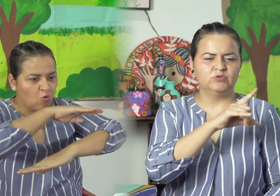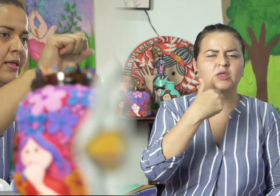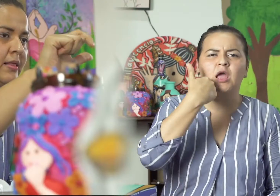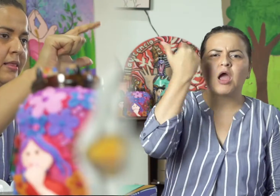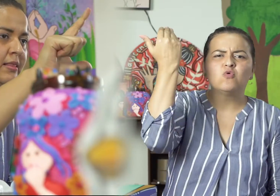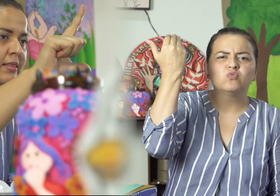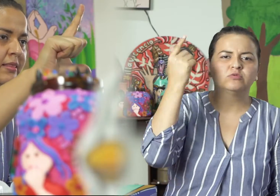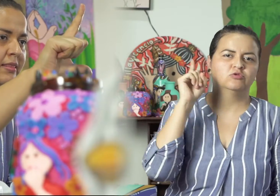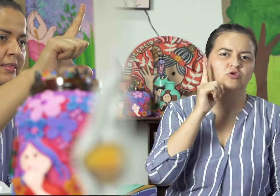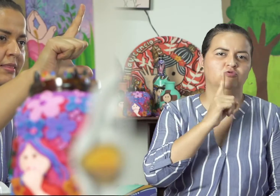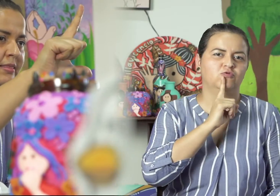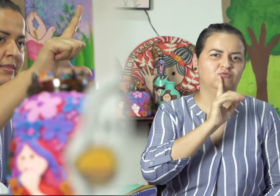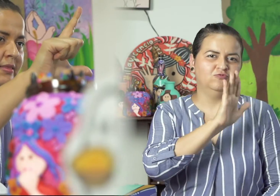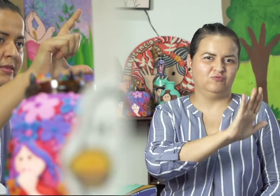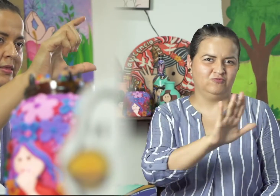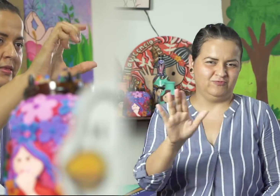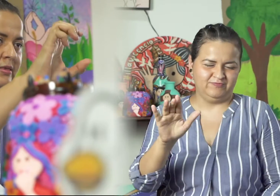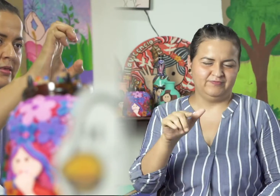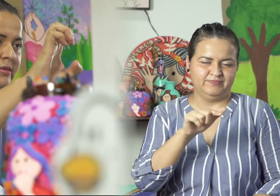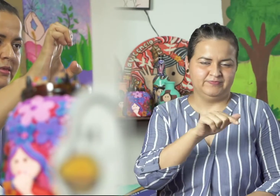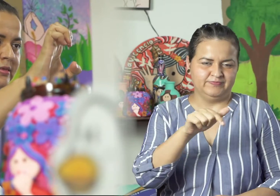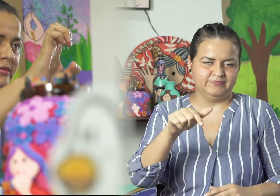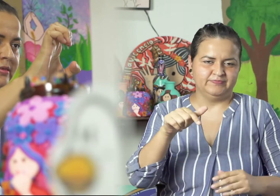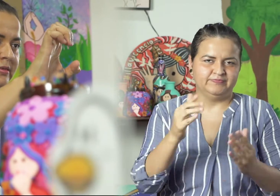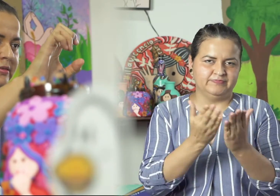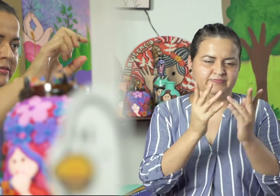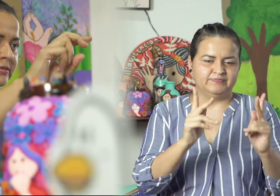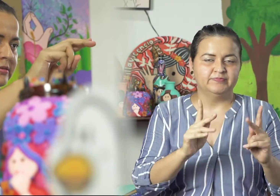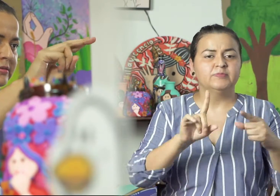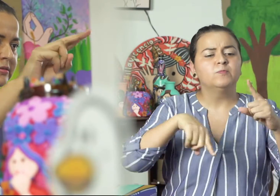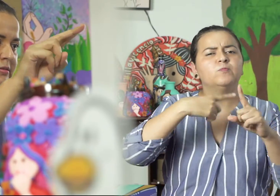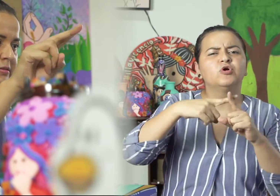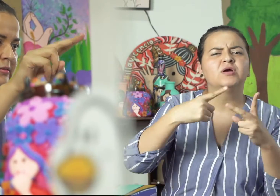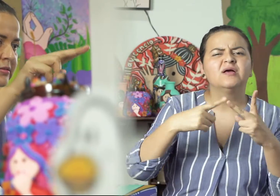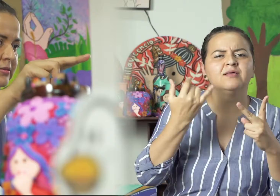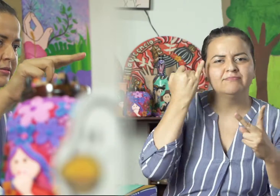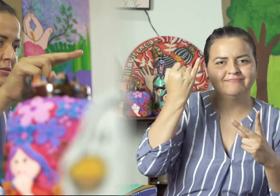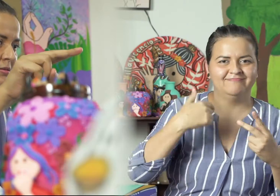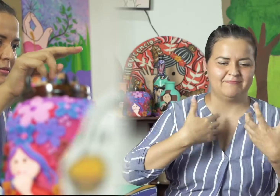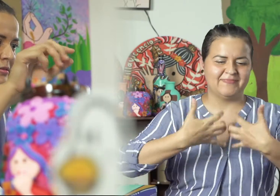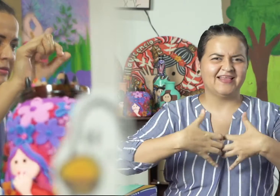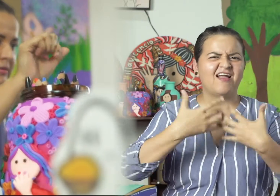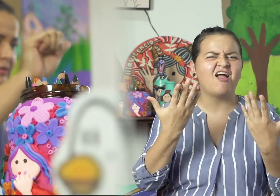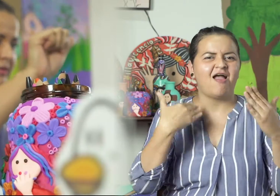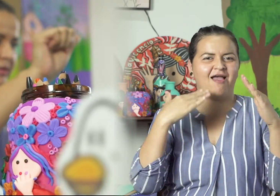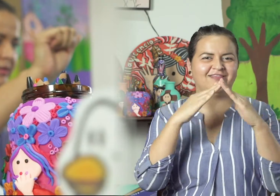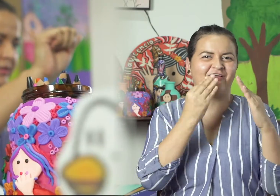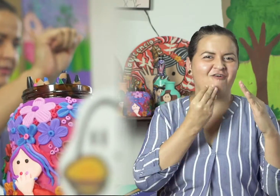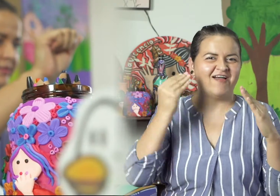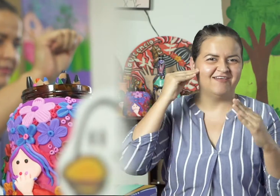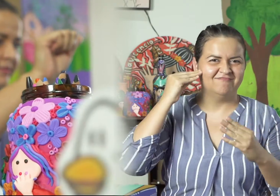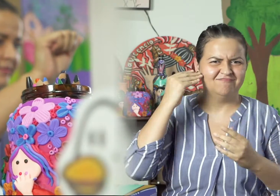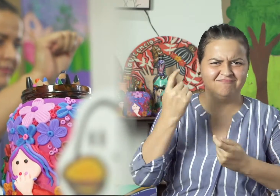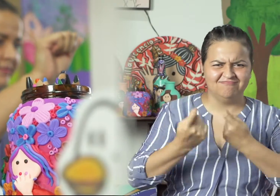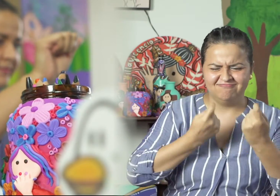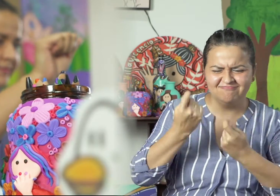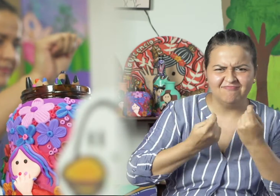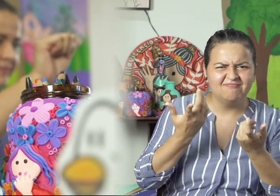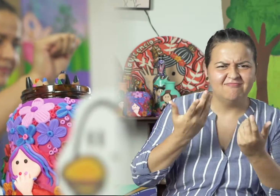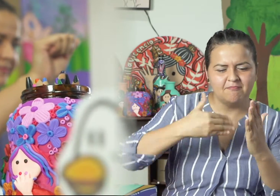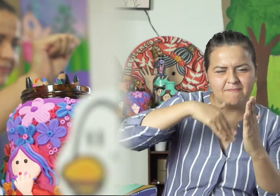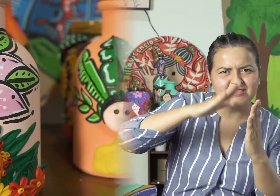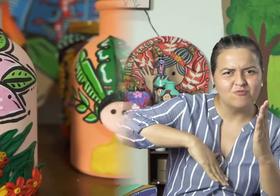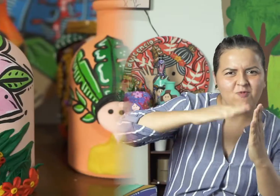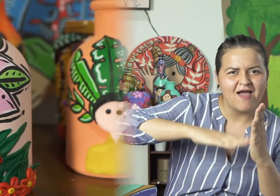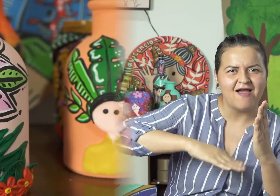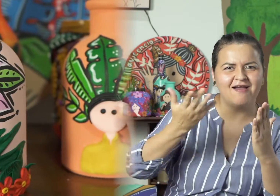Mis estudiantes son personas sordas adultas. Les enseño habilidades que pueden usar en el hogar como